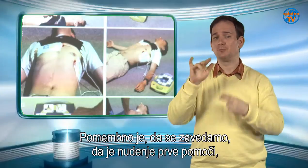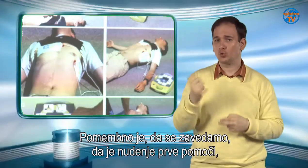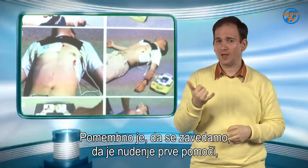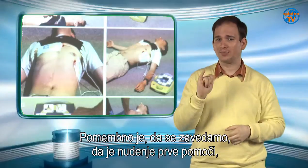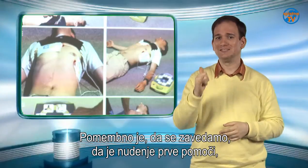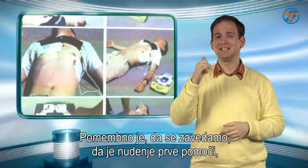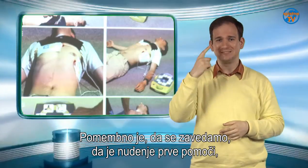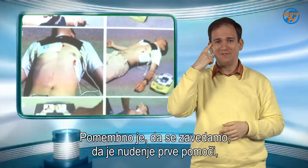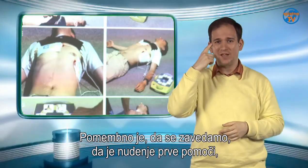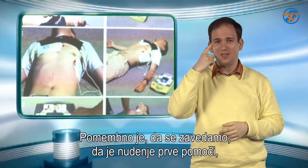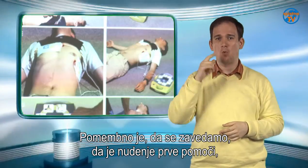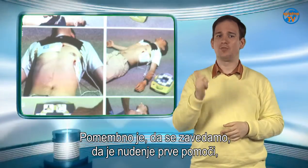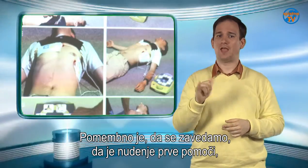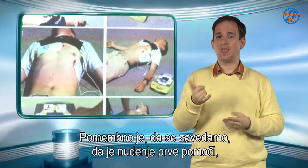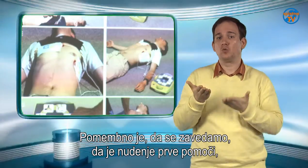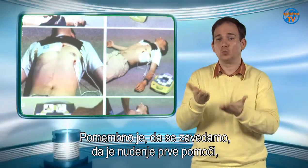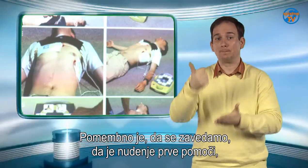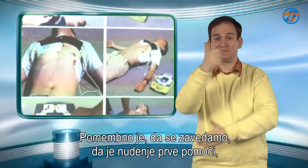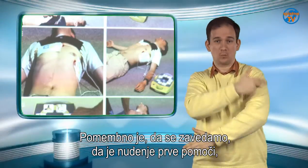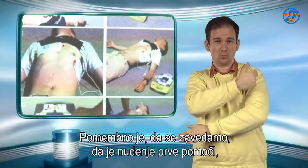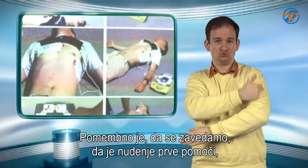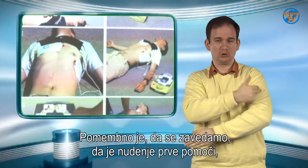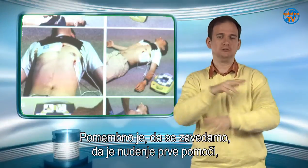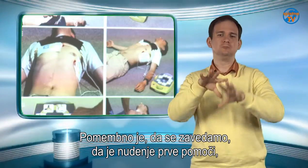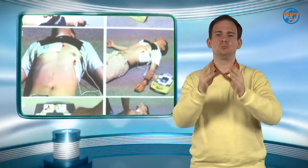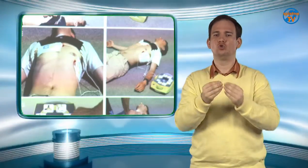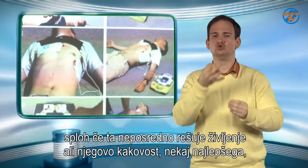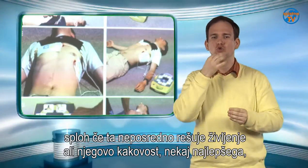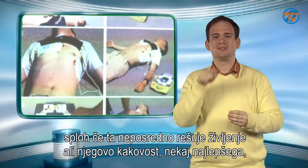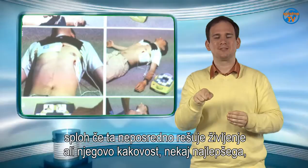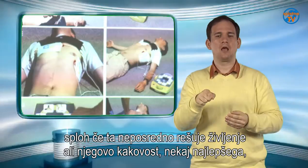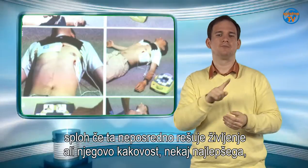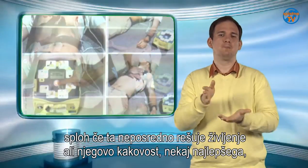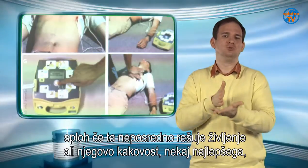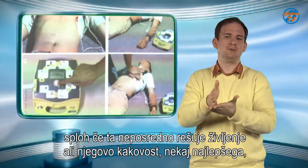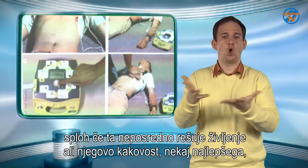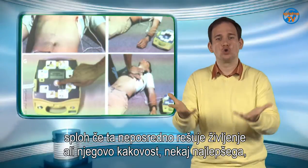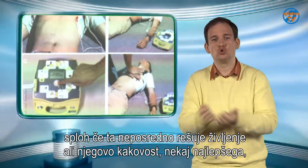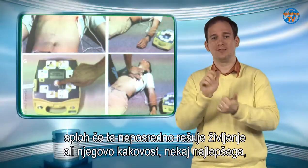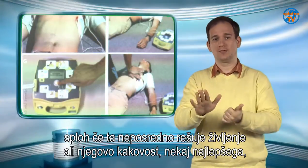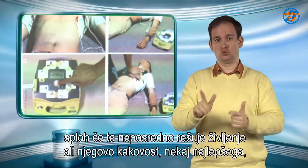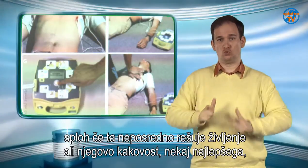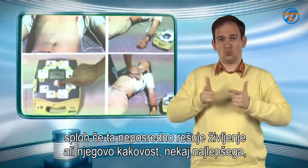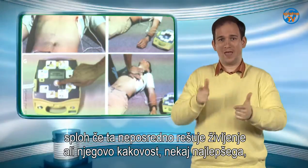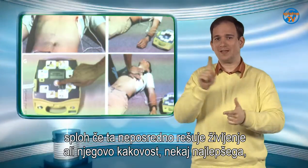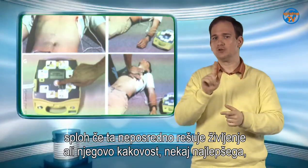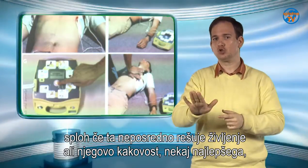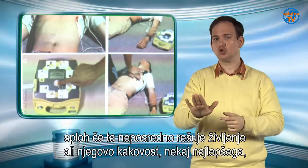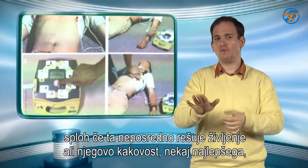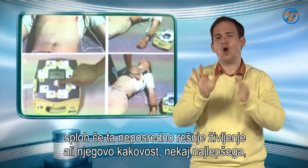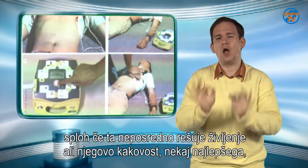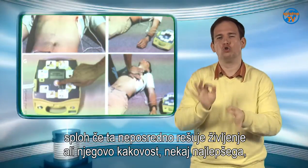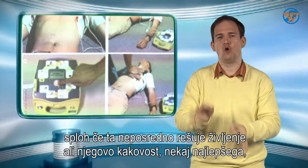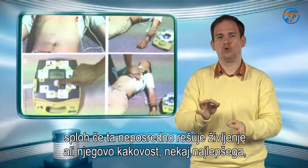Pomembno je, da se zavedamo, da je nudenje prve pomoči, sploh, če ta neposredno rešuje življenje ali njegovo